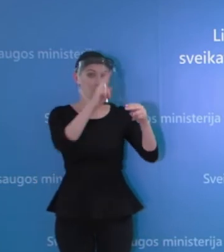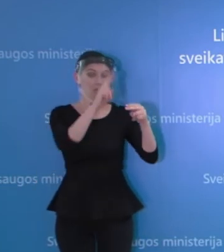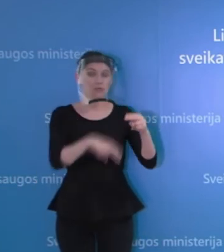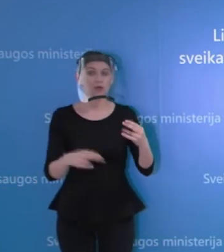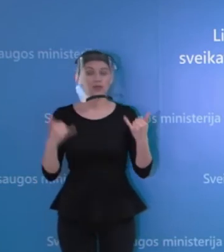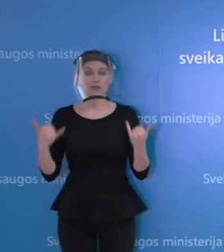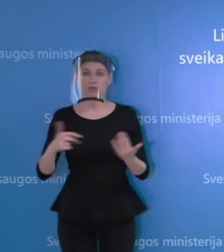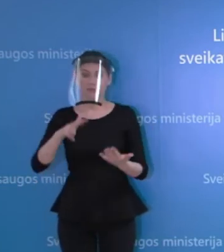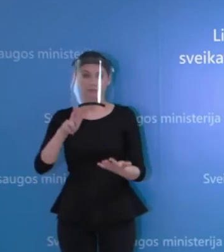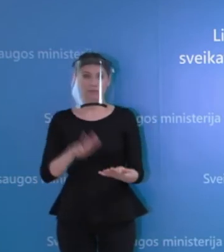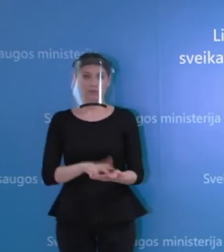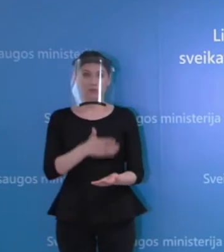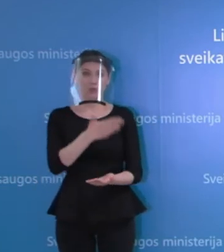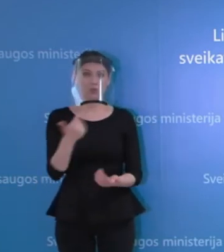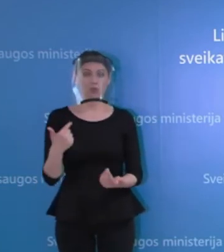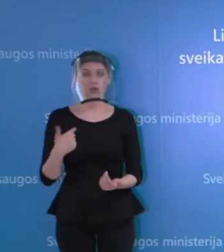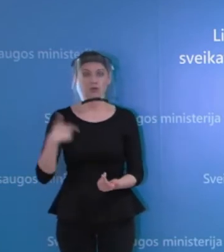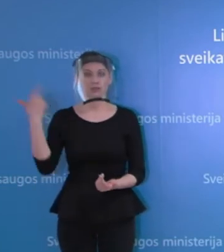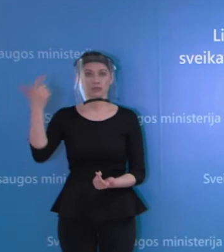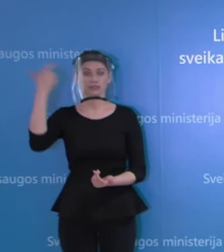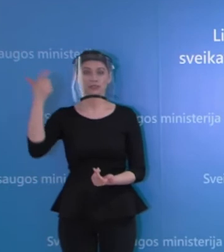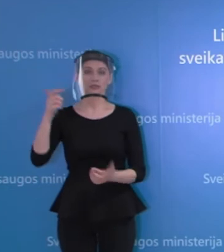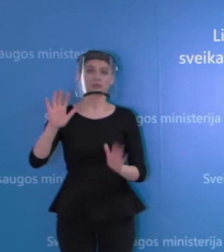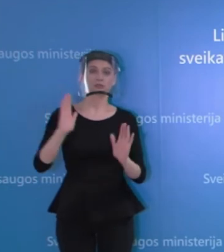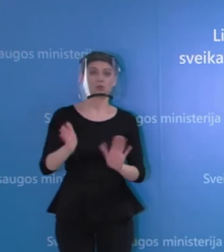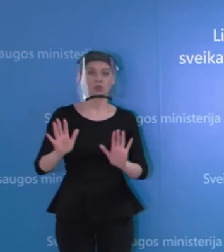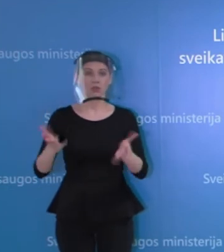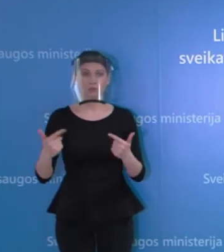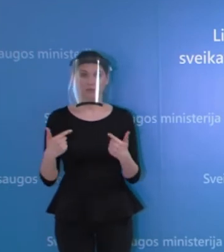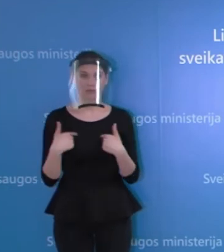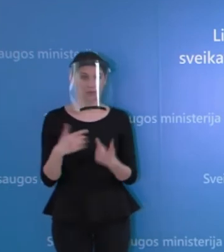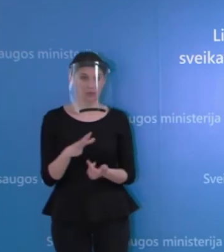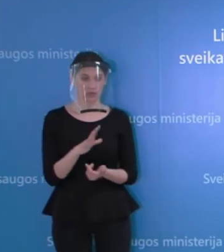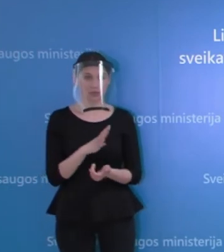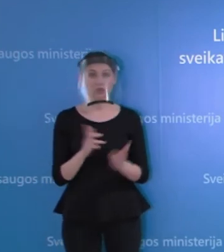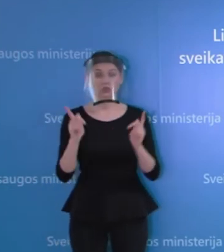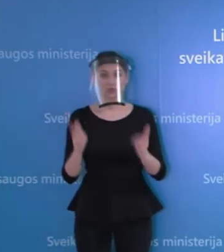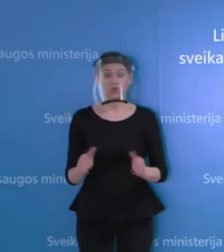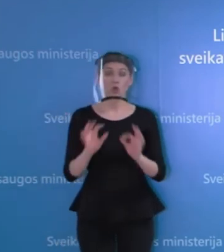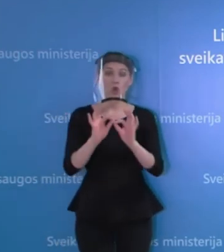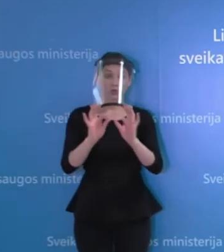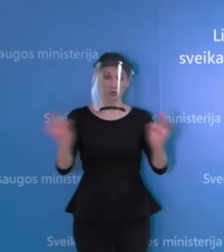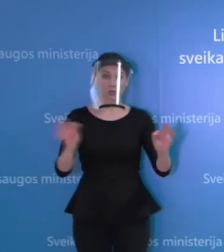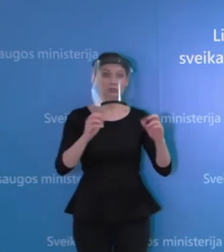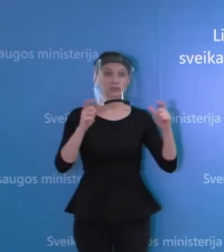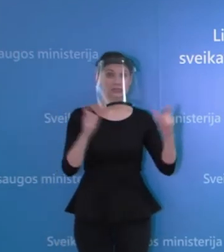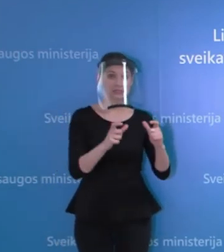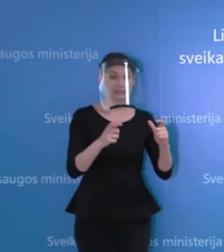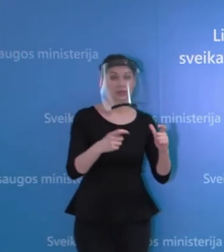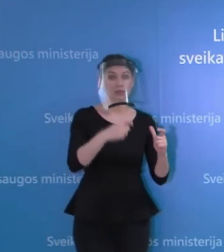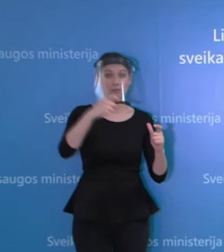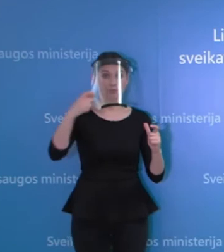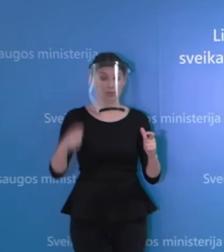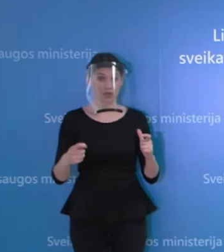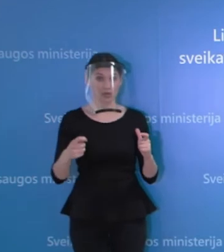nesakau, negaliu vienasmeniškai pasakyti, kad bus vienai par kitai, bet tikrai bus siūloma ir karantiną pratesti, ir